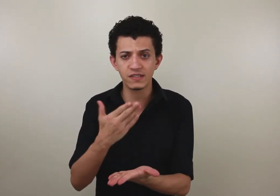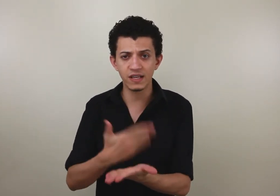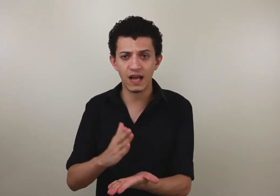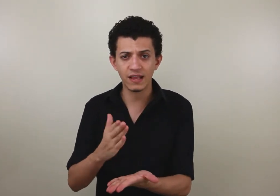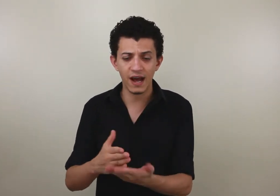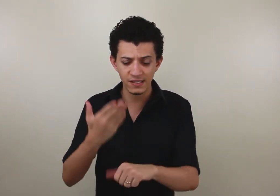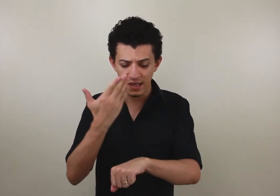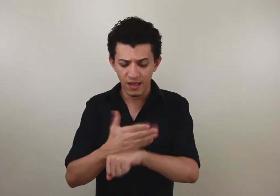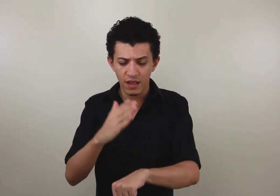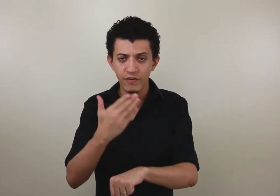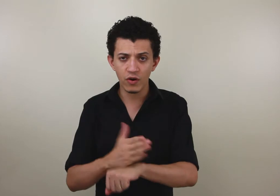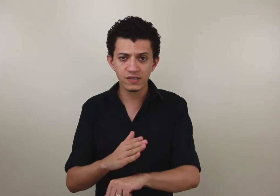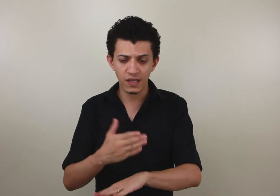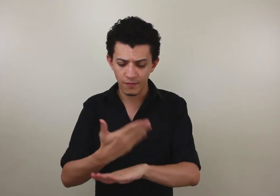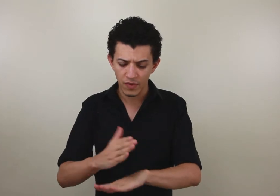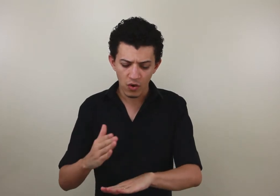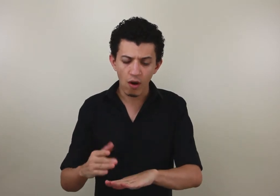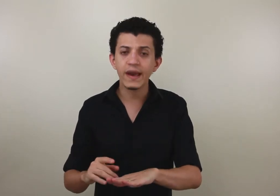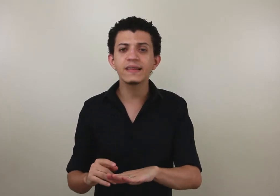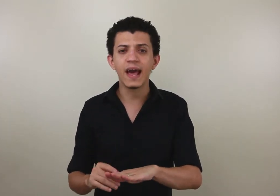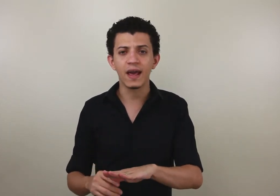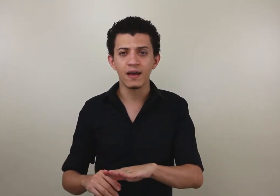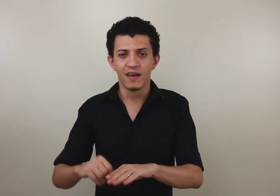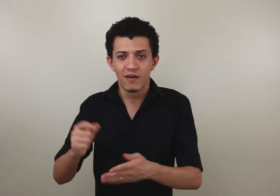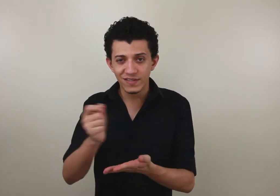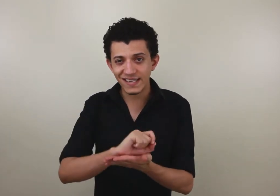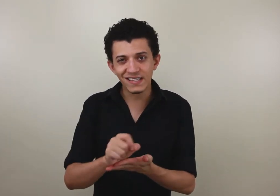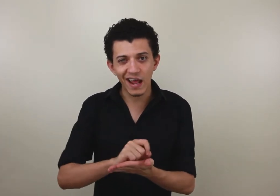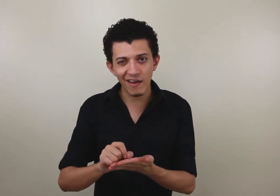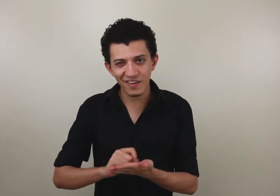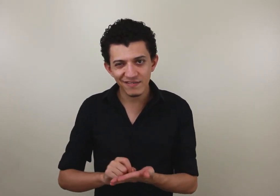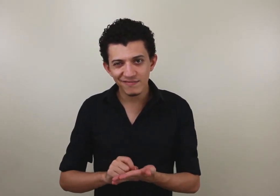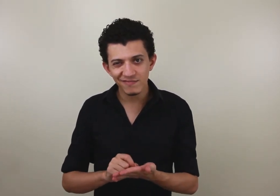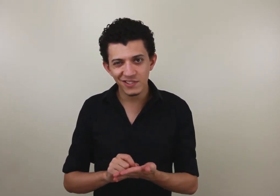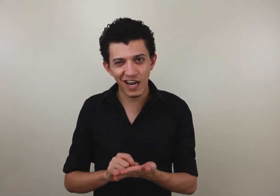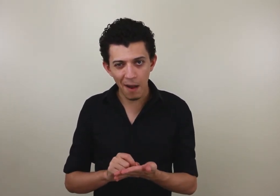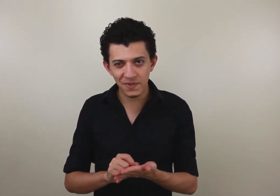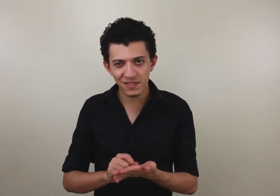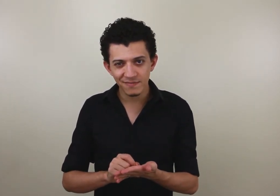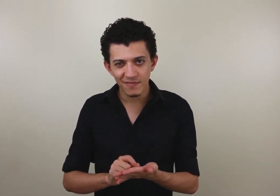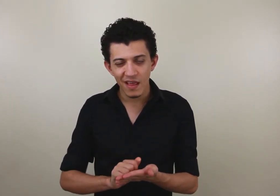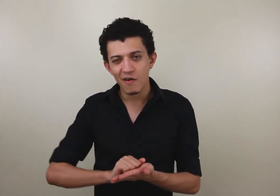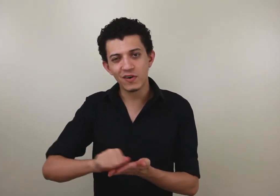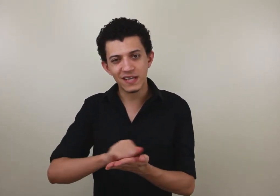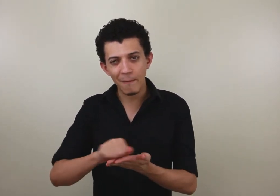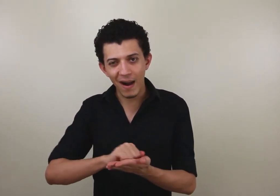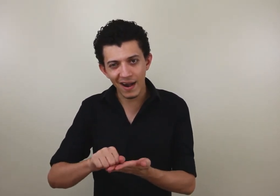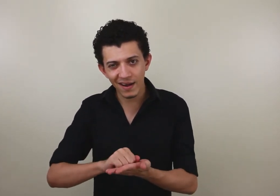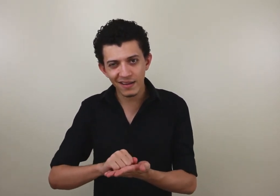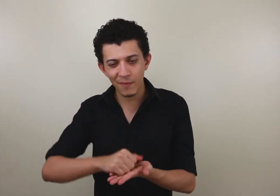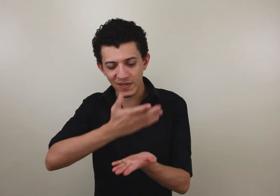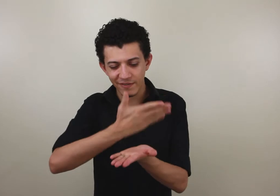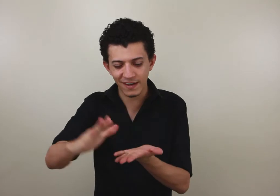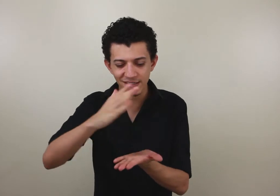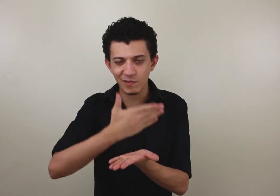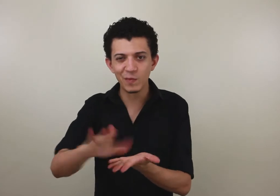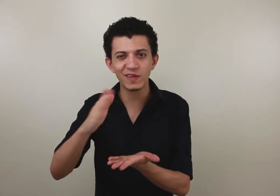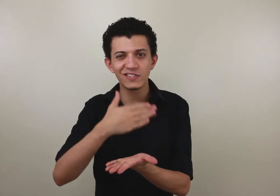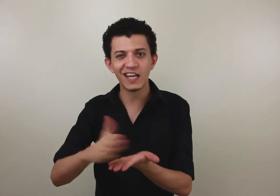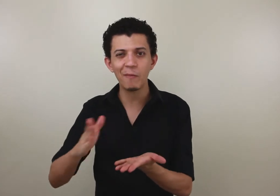assim lá atrás, virou assim. Qual que é a ideia? Você escreve de lápis, você apaga e depois você faz assim para poder tirar